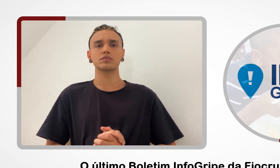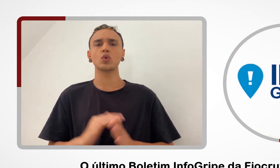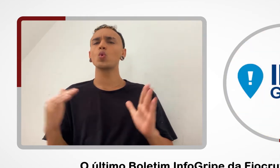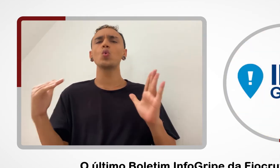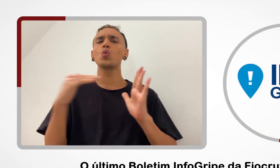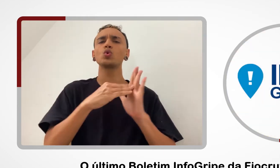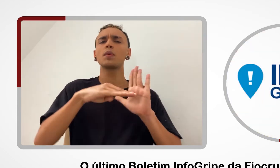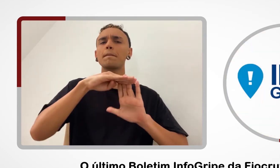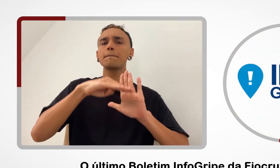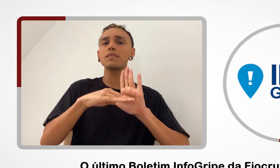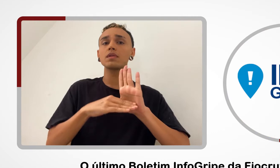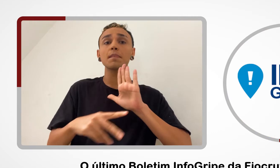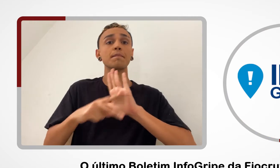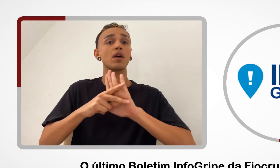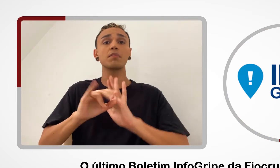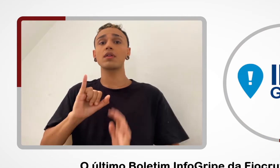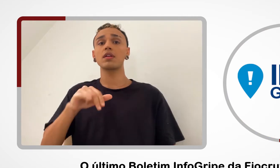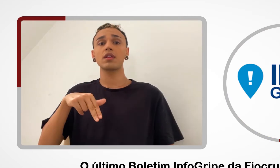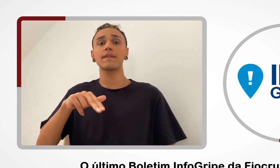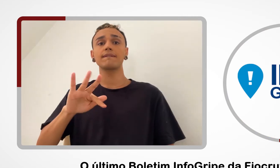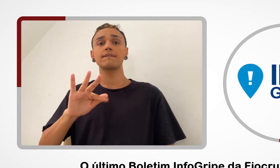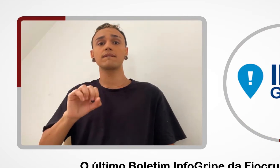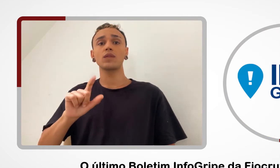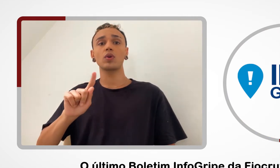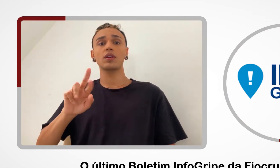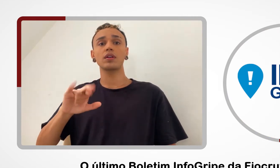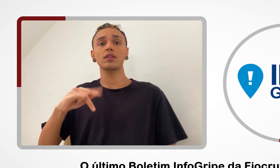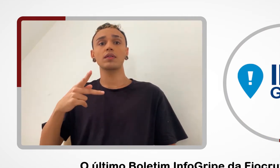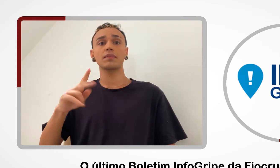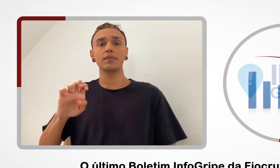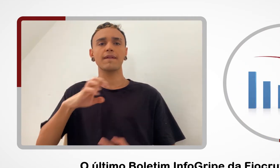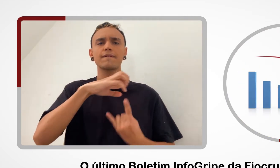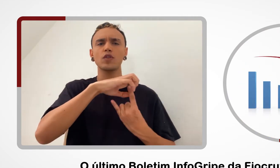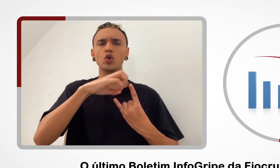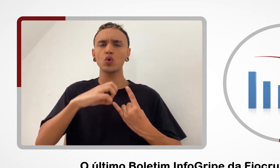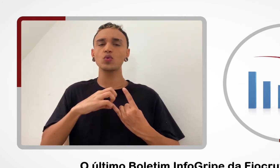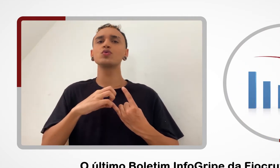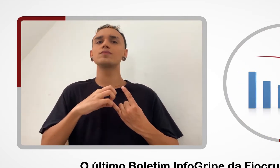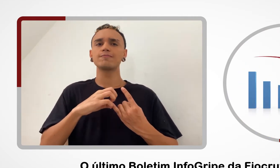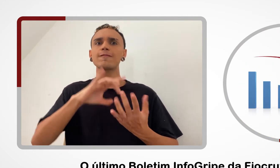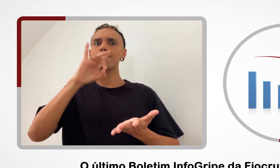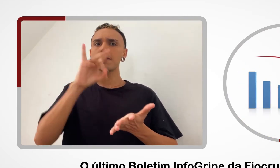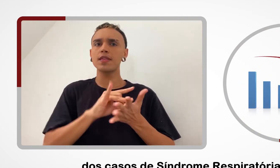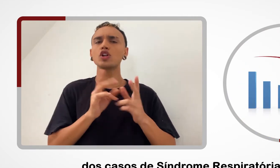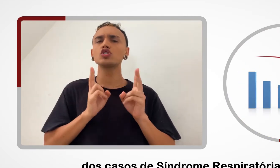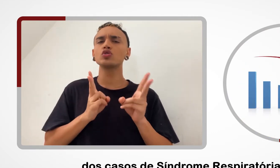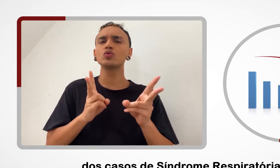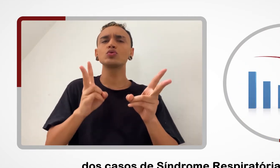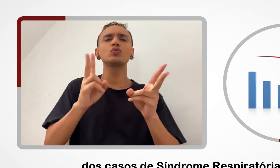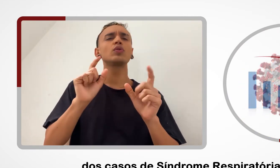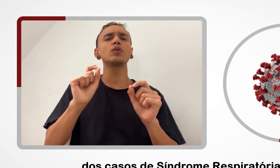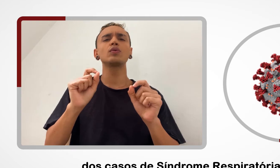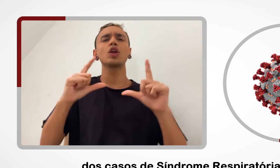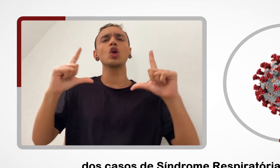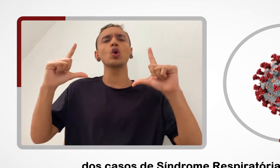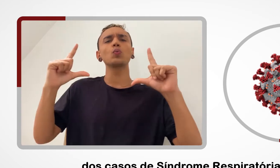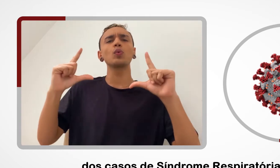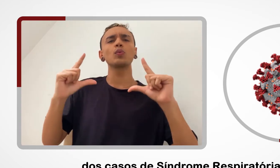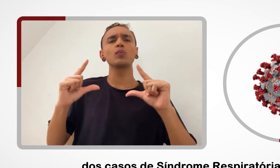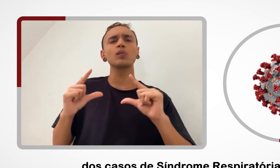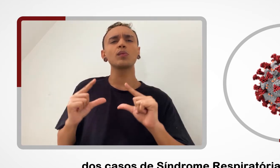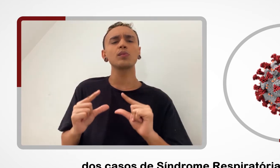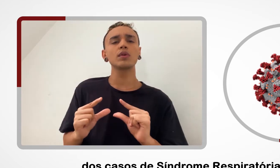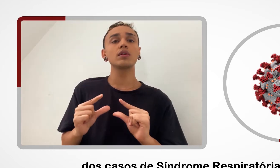O último boletim InfoGripe da Fiocruz confirma a manutenção do sinal de queda dos casos de síndrome